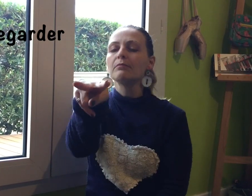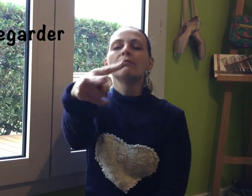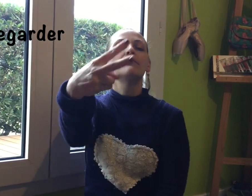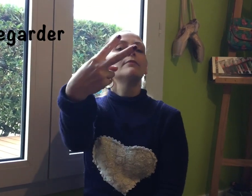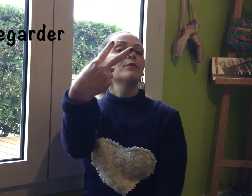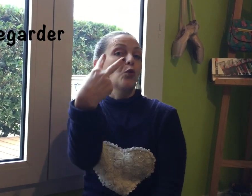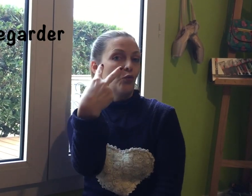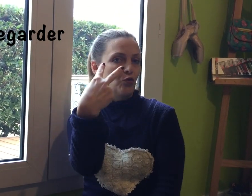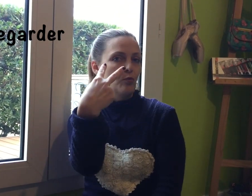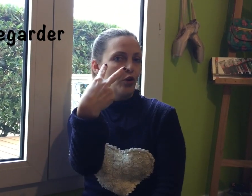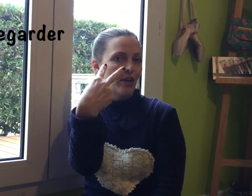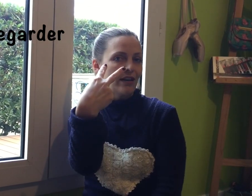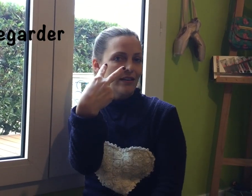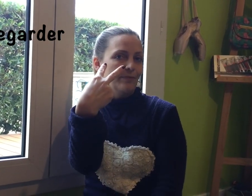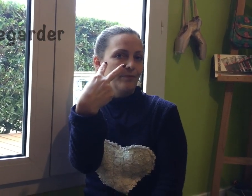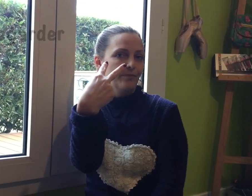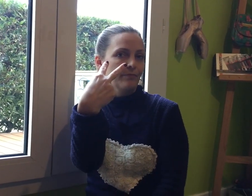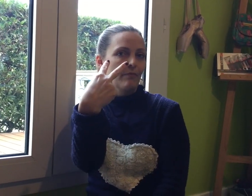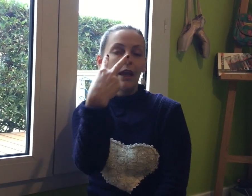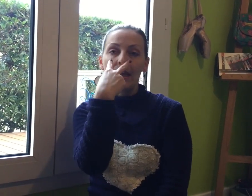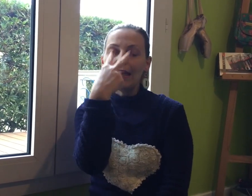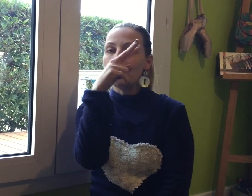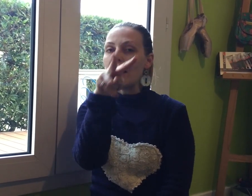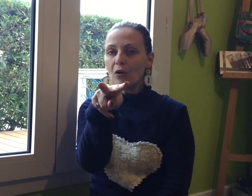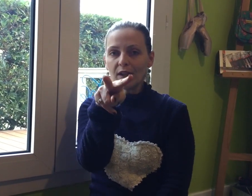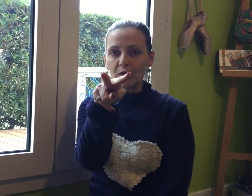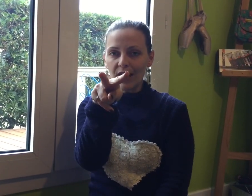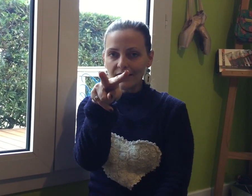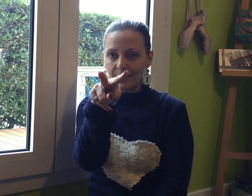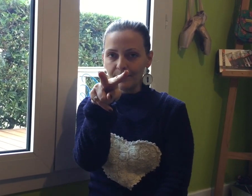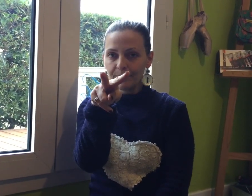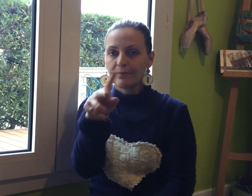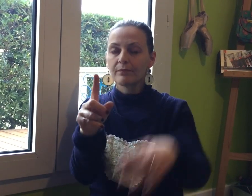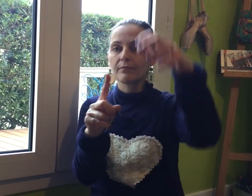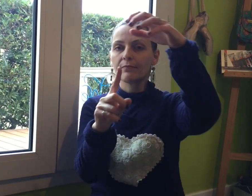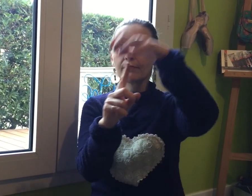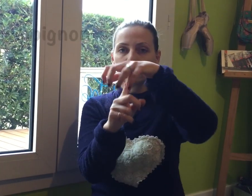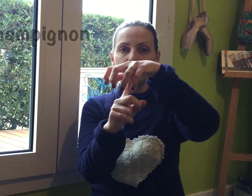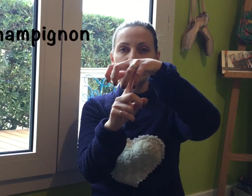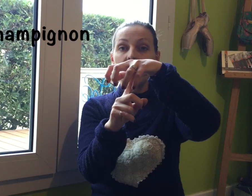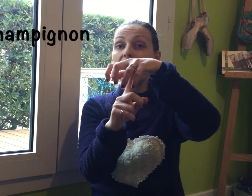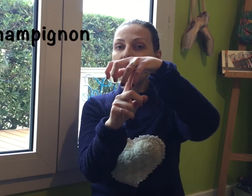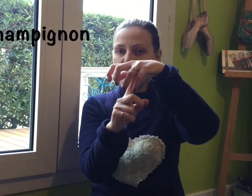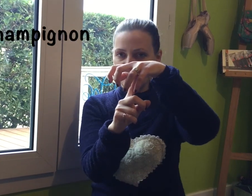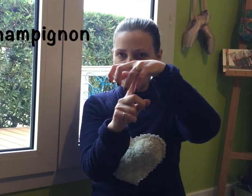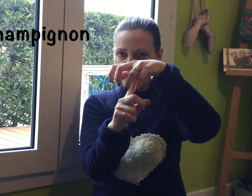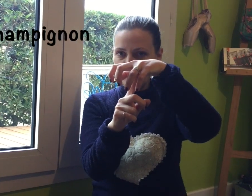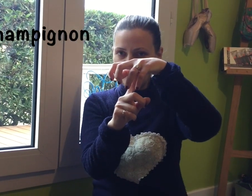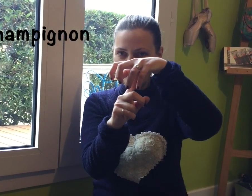Vous me regardez Et les parents les regardaient Les champignons